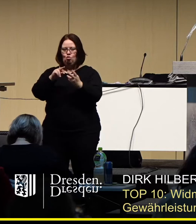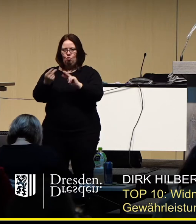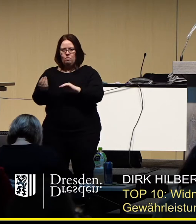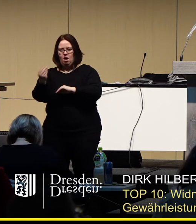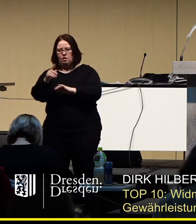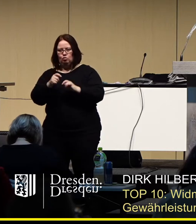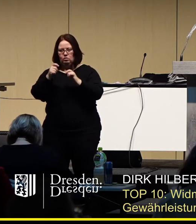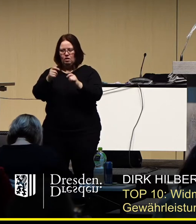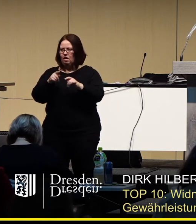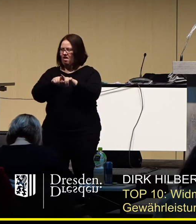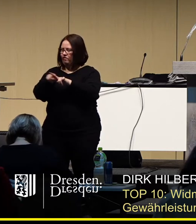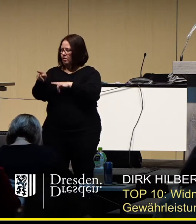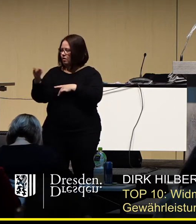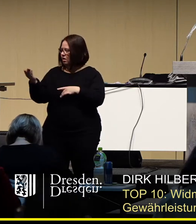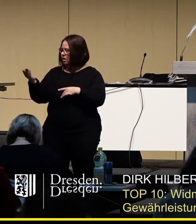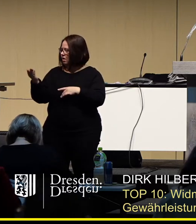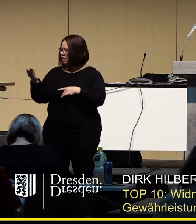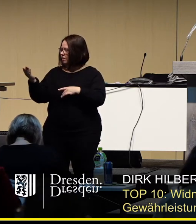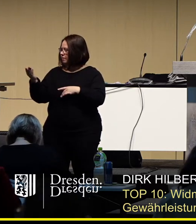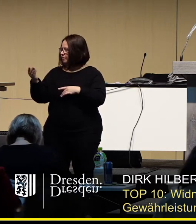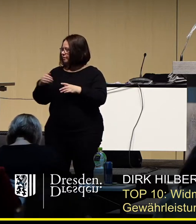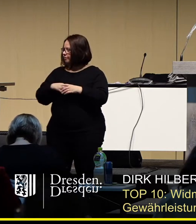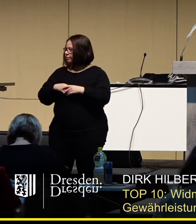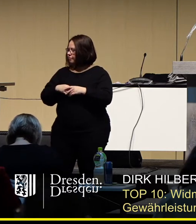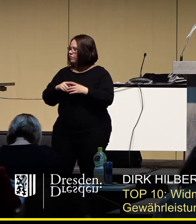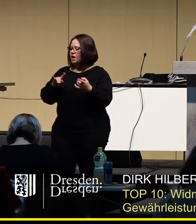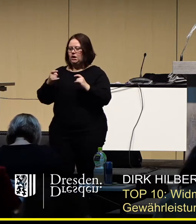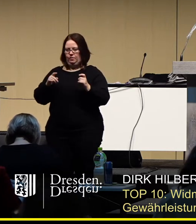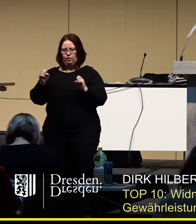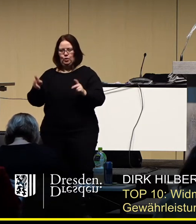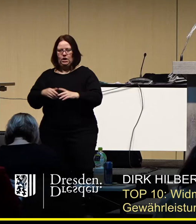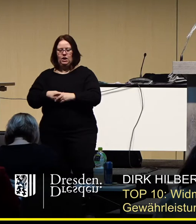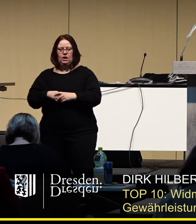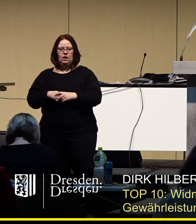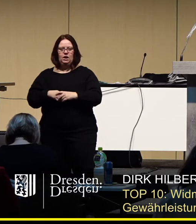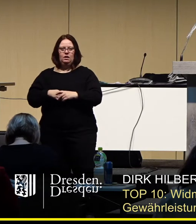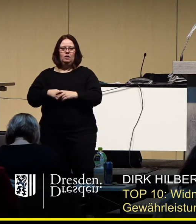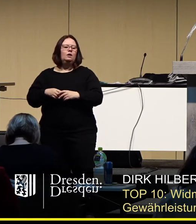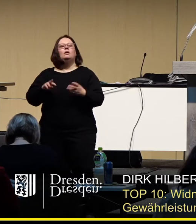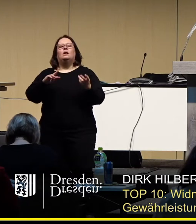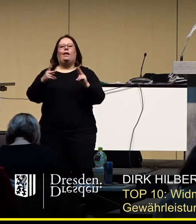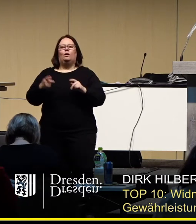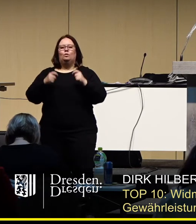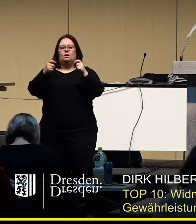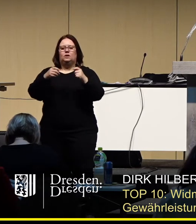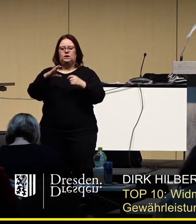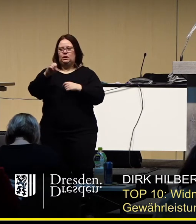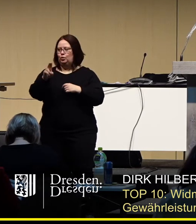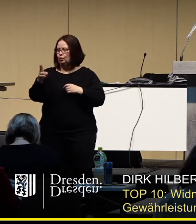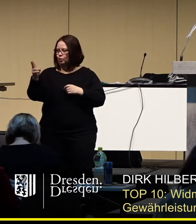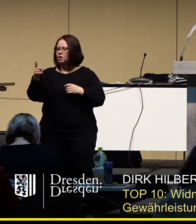Ergänzungsantrag FDP in der Debatte. Dann Änderungsantrag CDU.